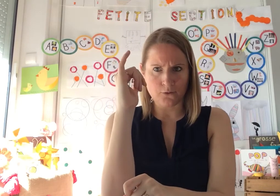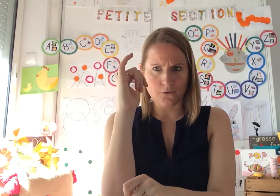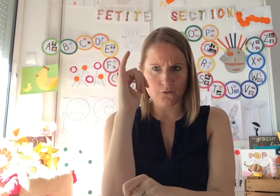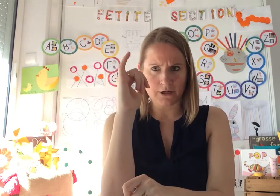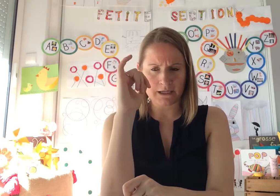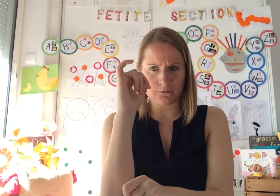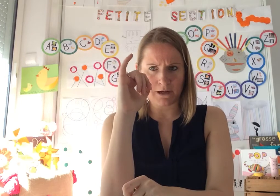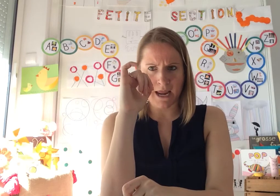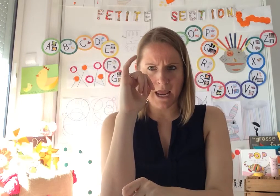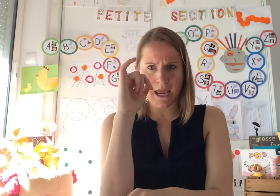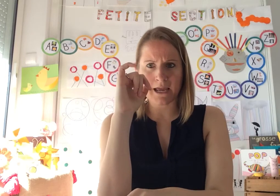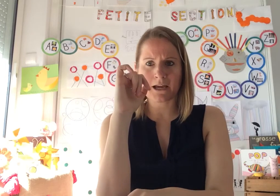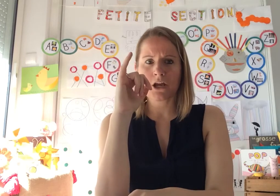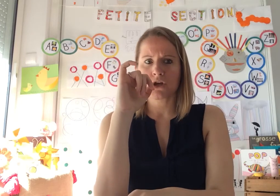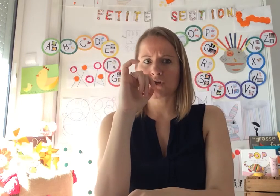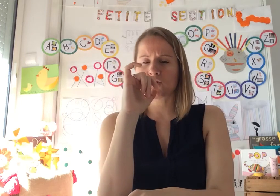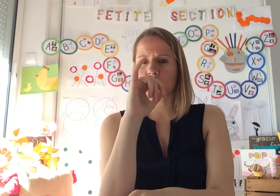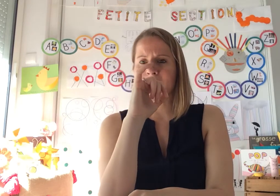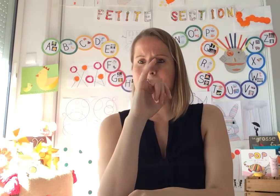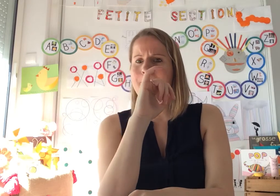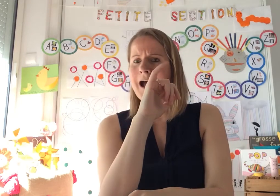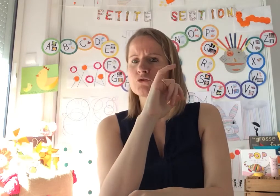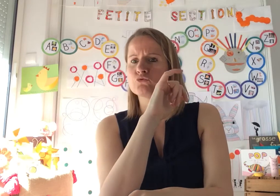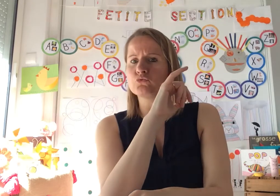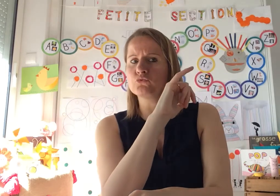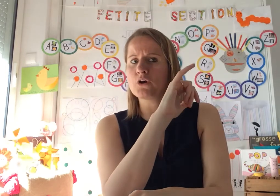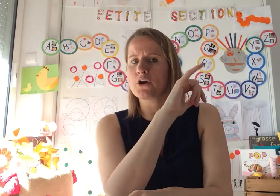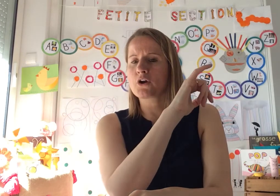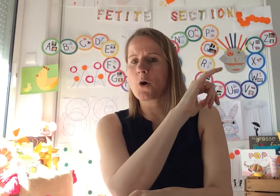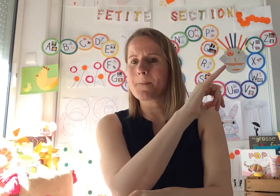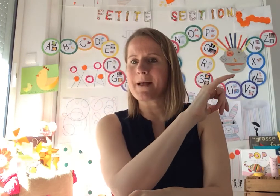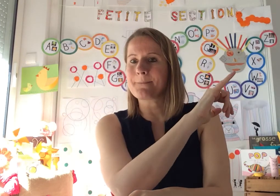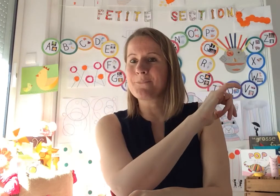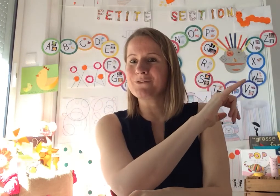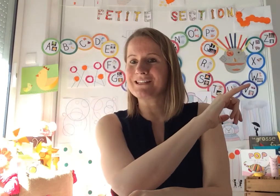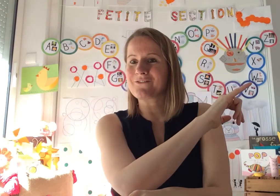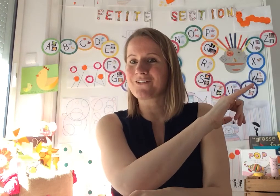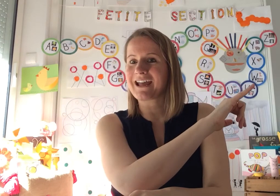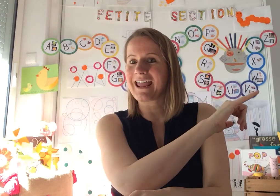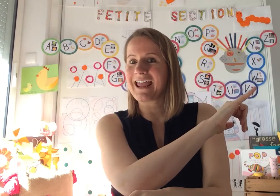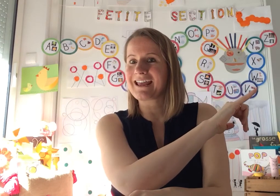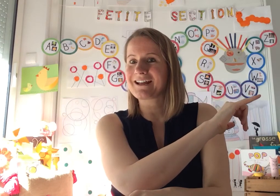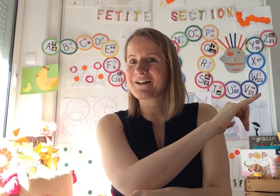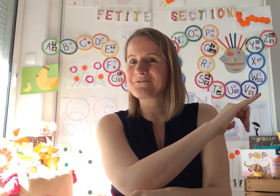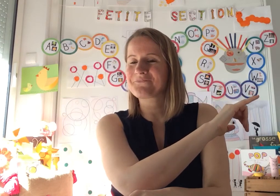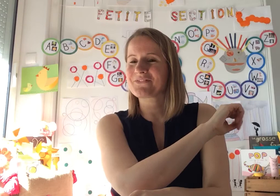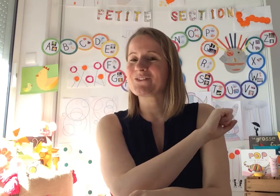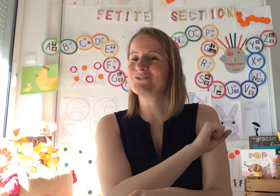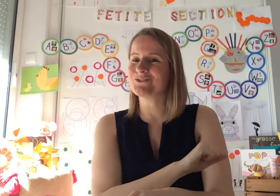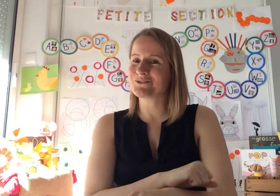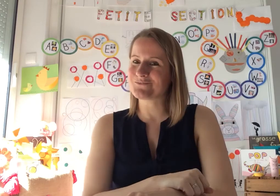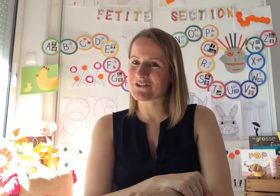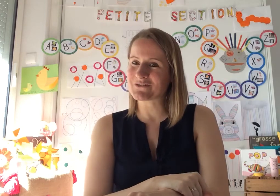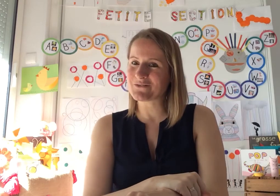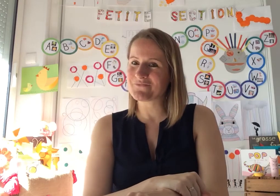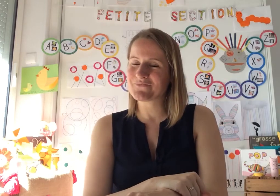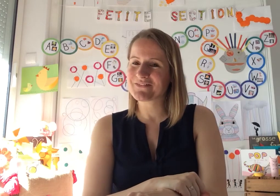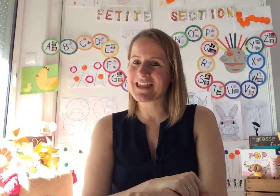auriculaire suit partout comme un petit frère. Nous recommençons ?